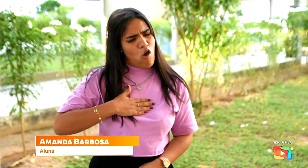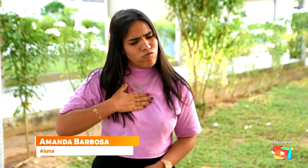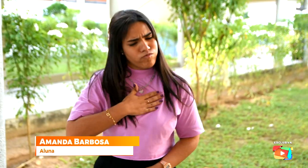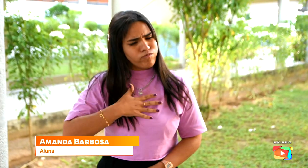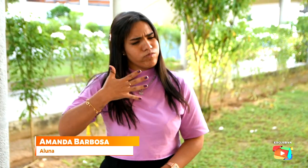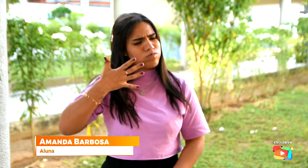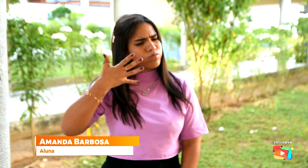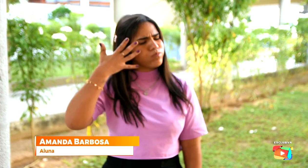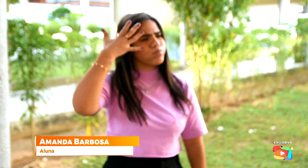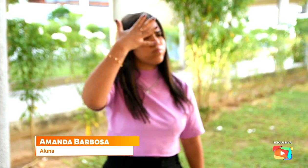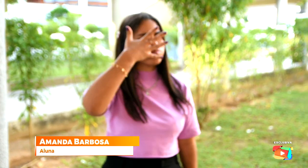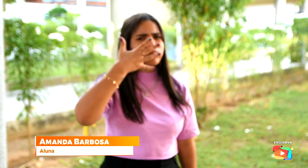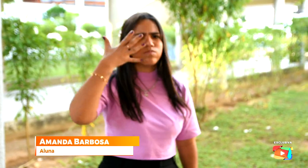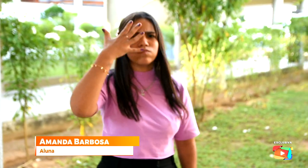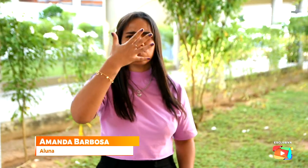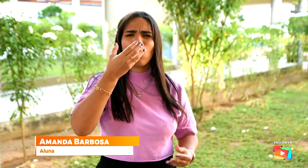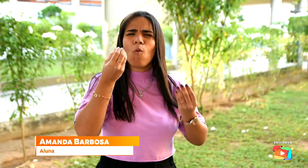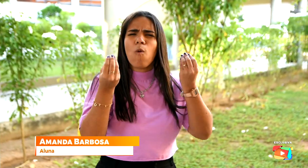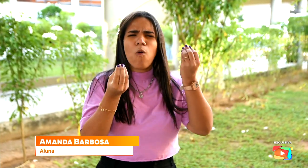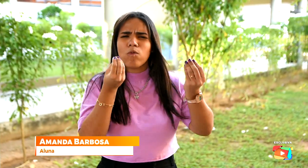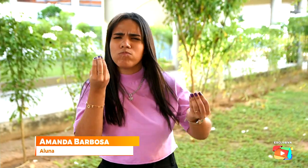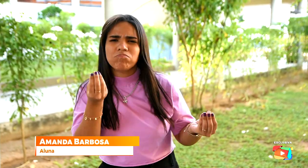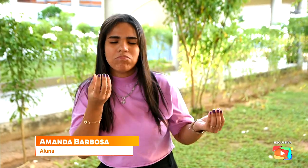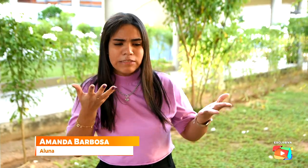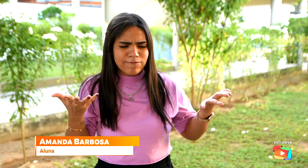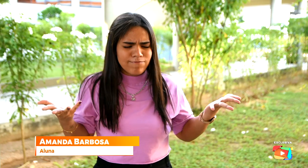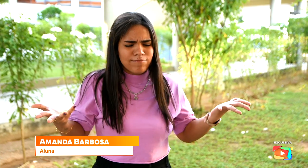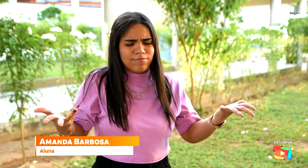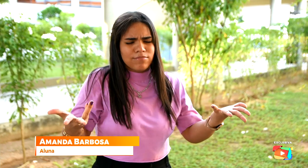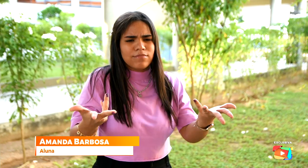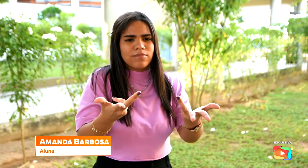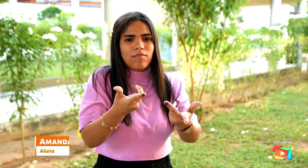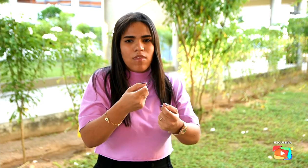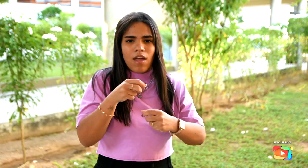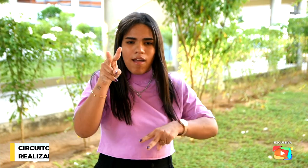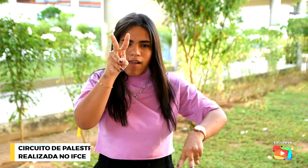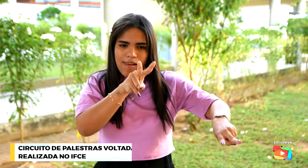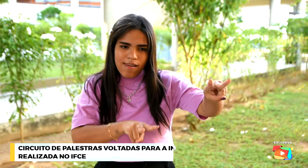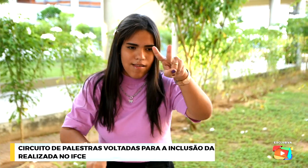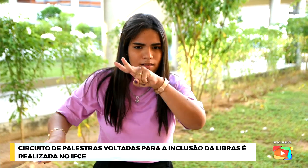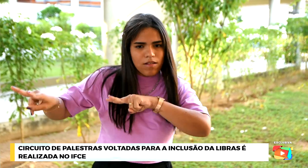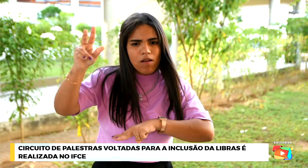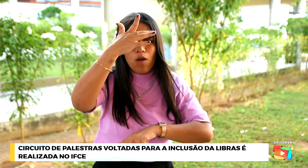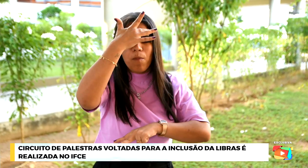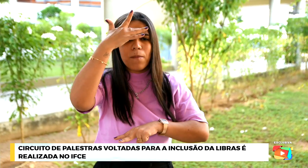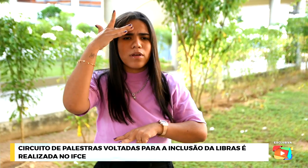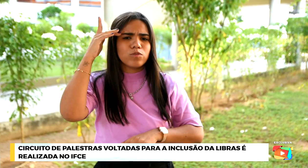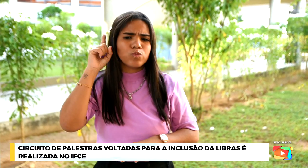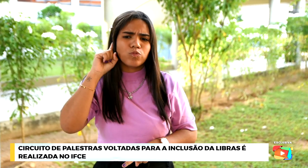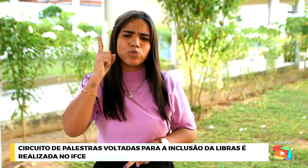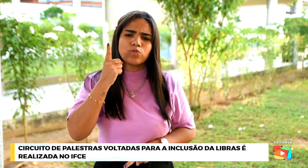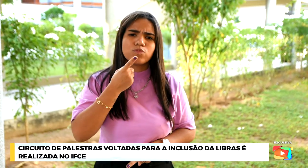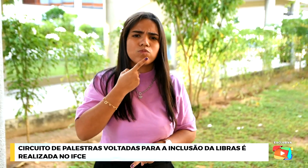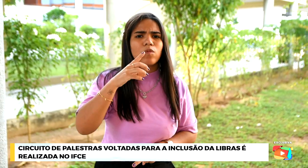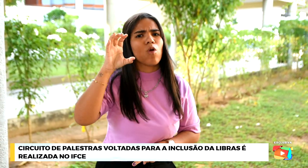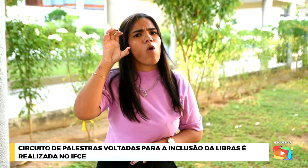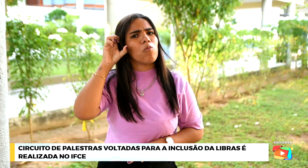Sim, foi um prazer poder apresentar para vocês a minha pesquisa. O evento está sendo maravilhoso, é uma experiência